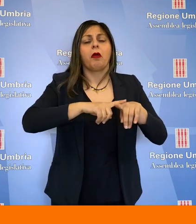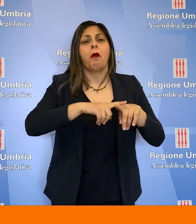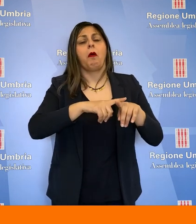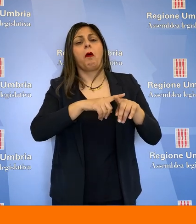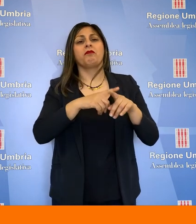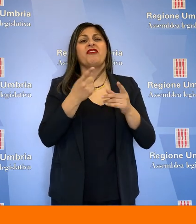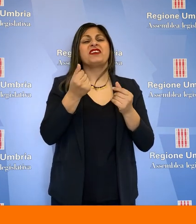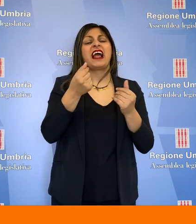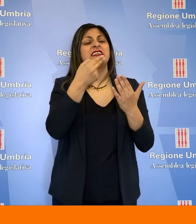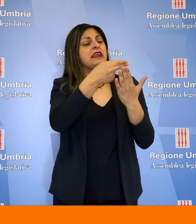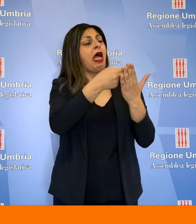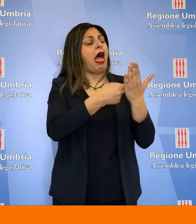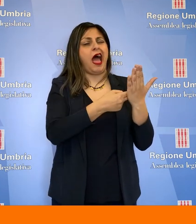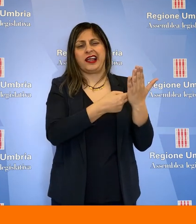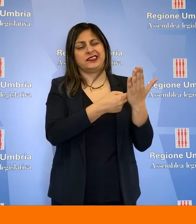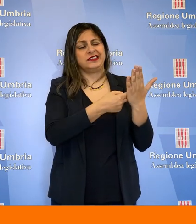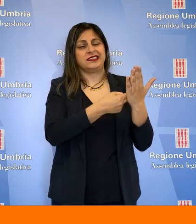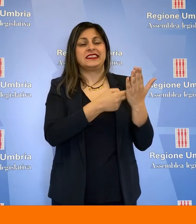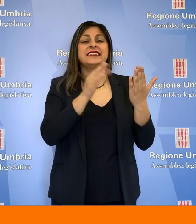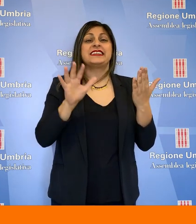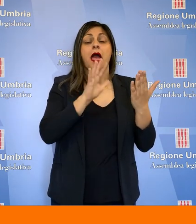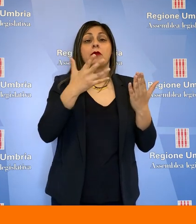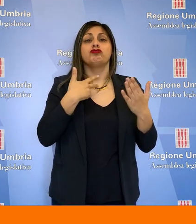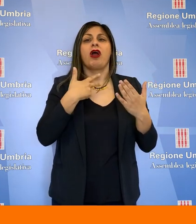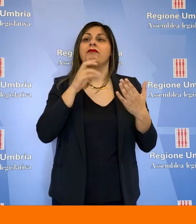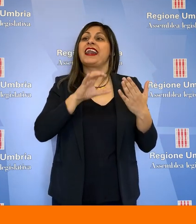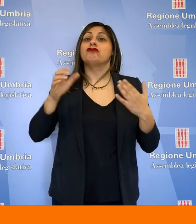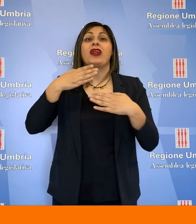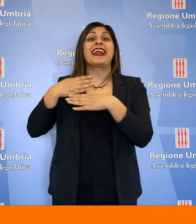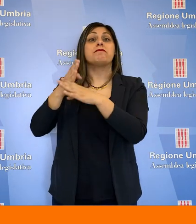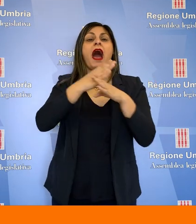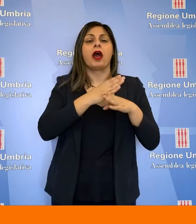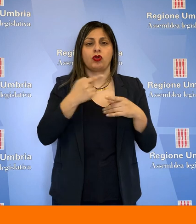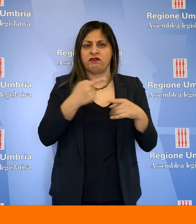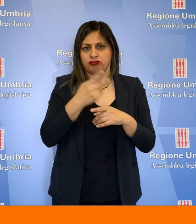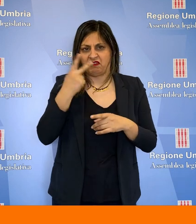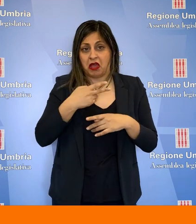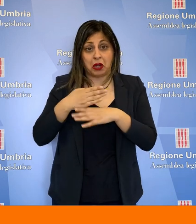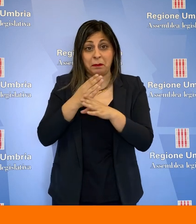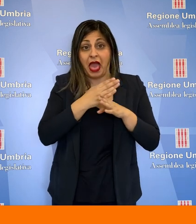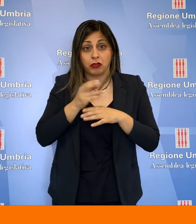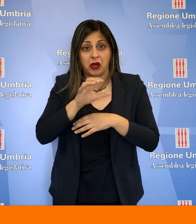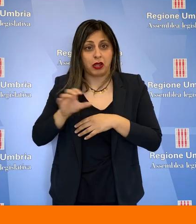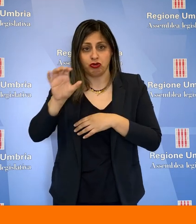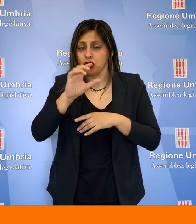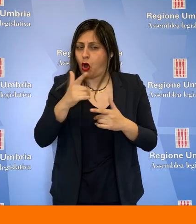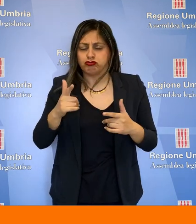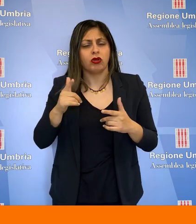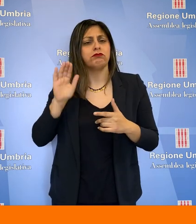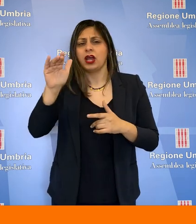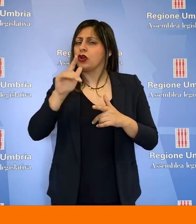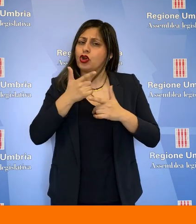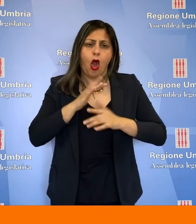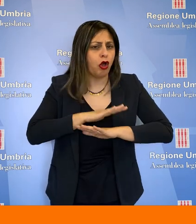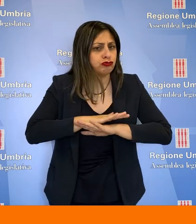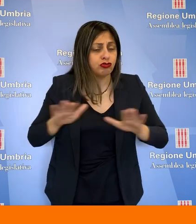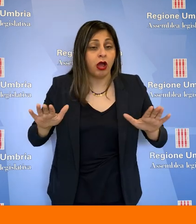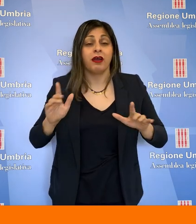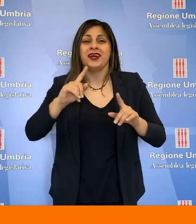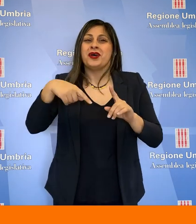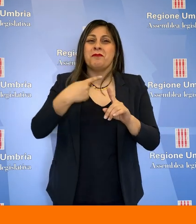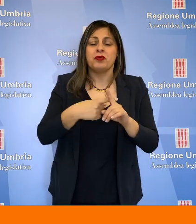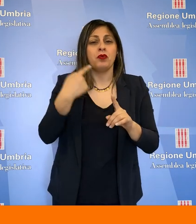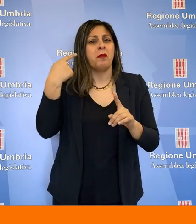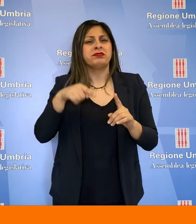e su falsi presupposti finanziari, cioè sul fatto che ci fosse un riparto tra le regioni, cosa che non si è verificata e non ci sarà.